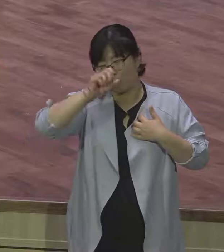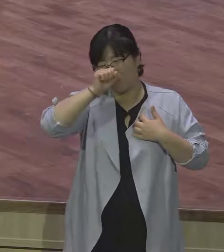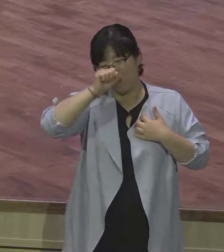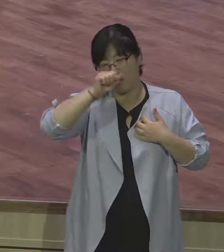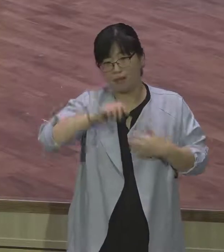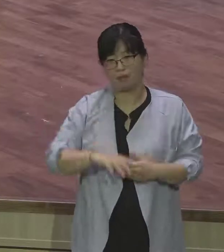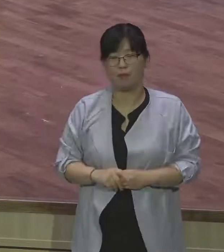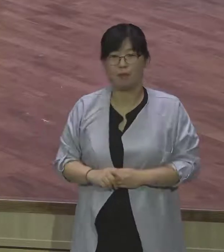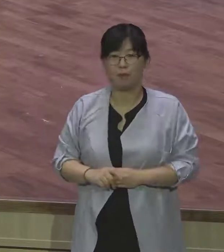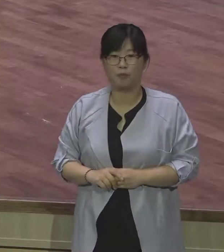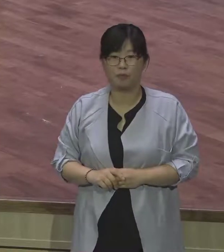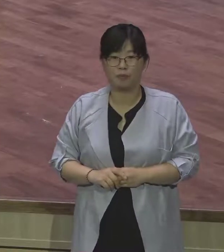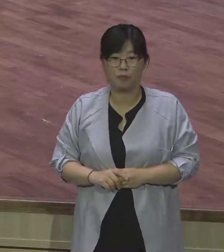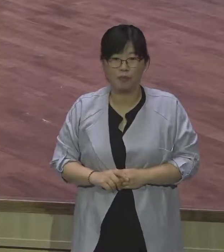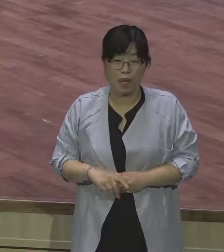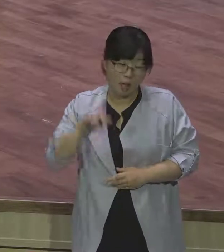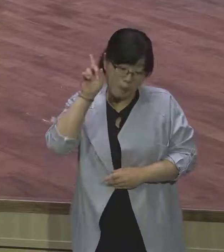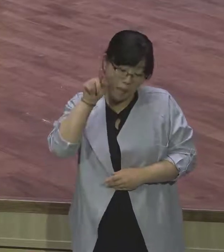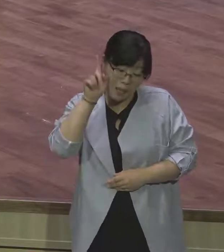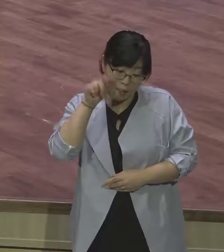서로 만나고 교제한 게 너무 좋아.